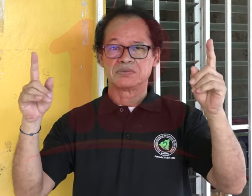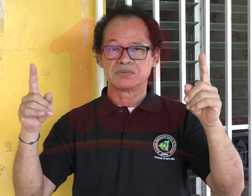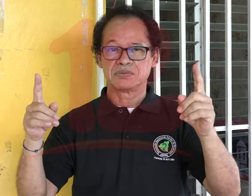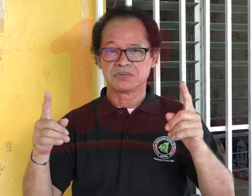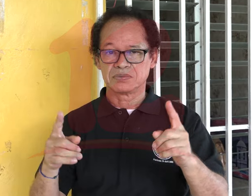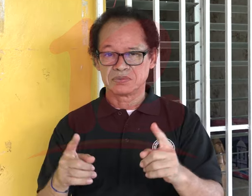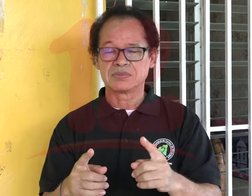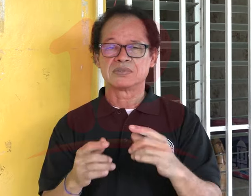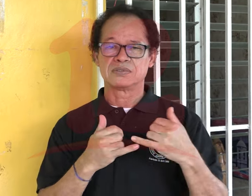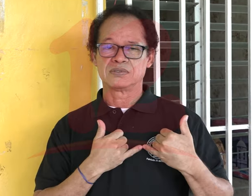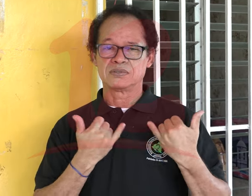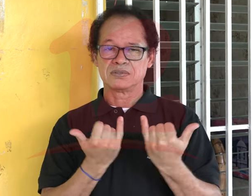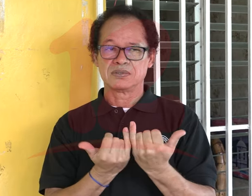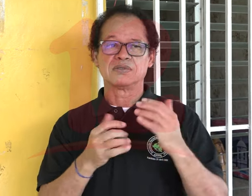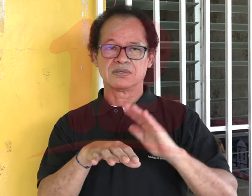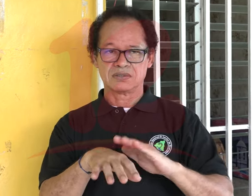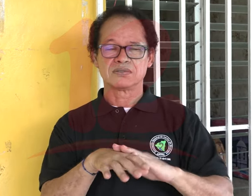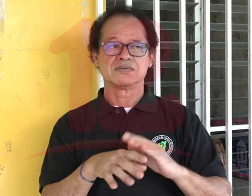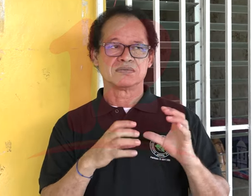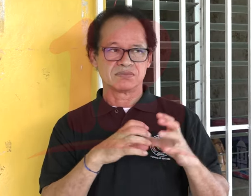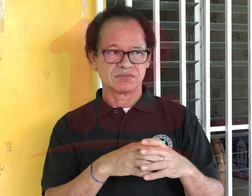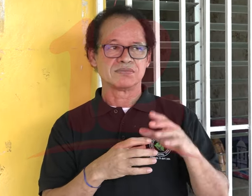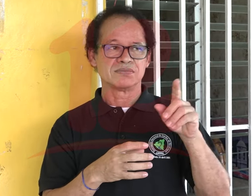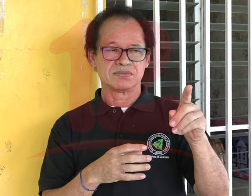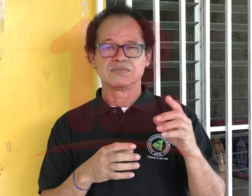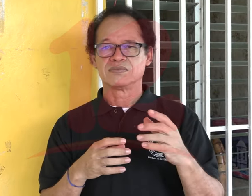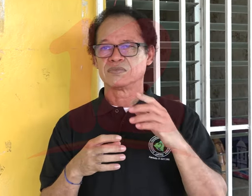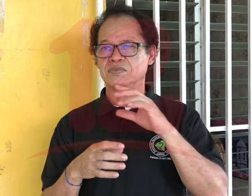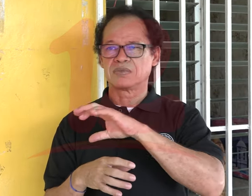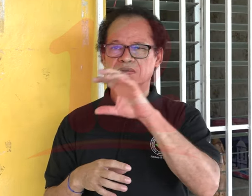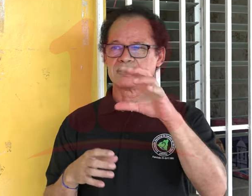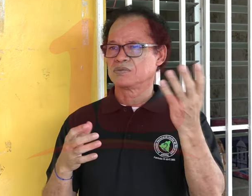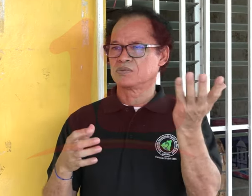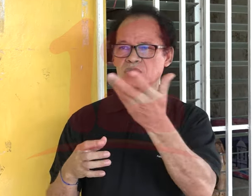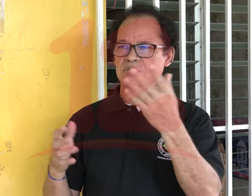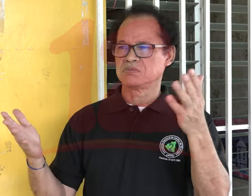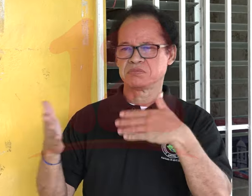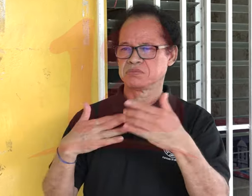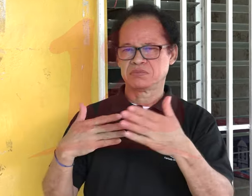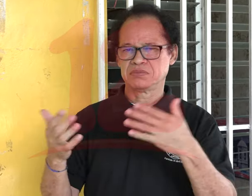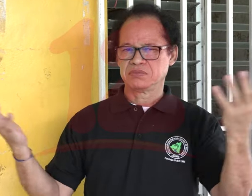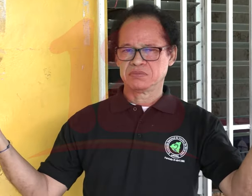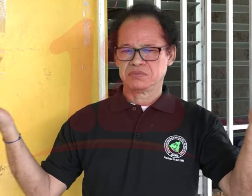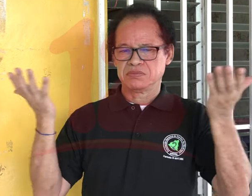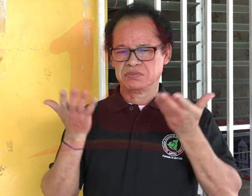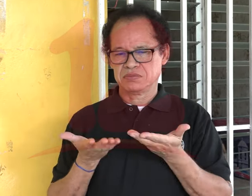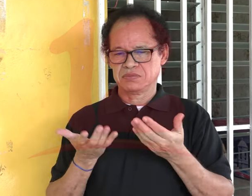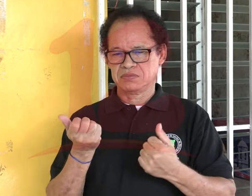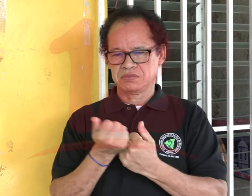ejemplo, están trabajando o terminan realizando diferentes actividades para sobrevivir y nosotros realizamos actividades propias también con